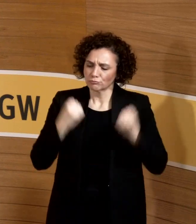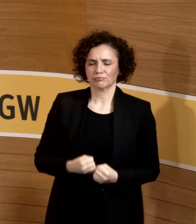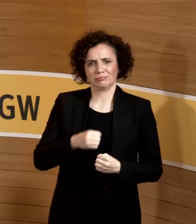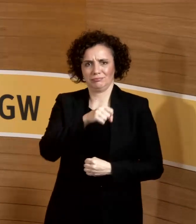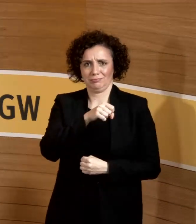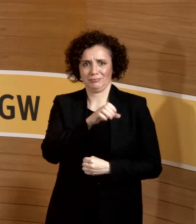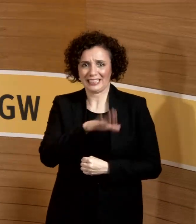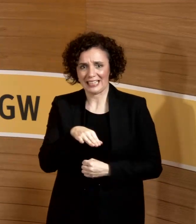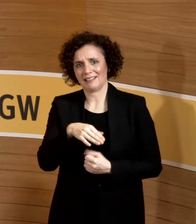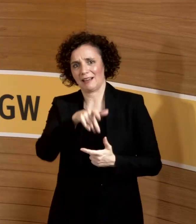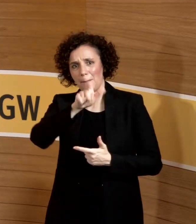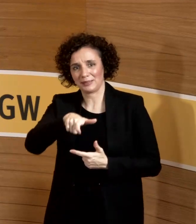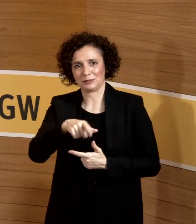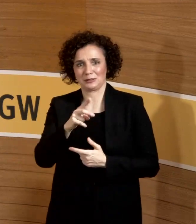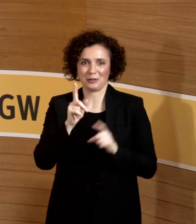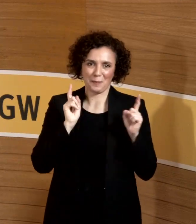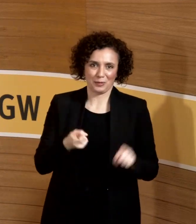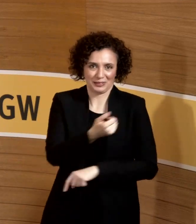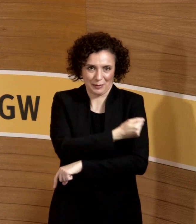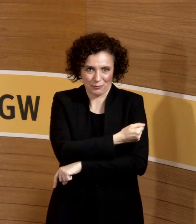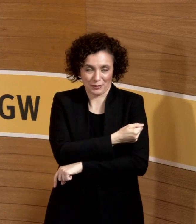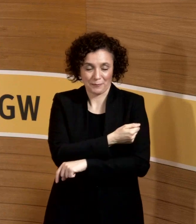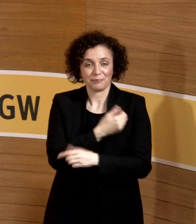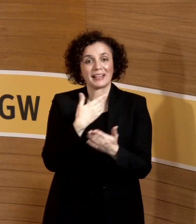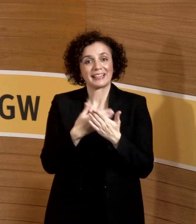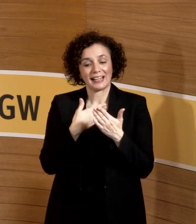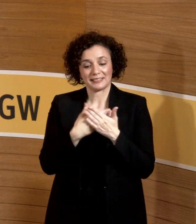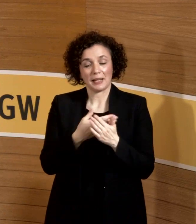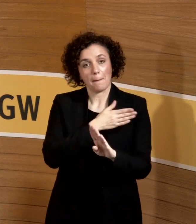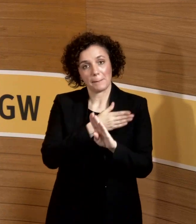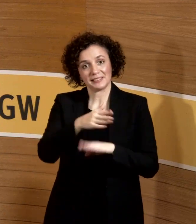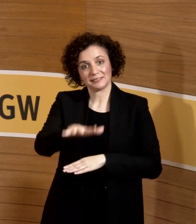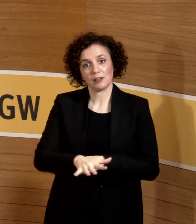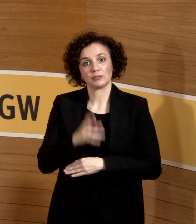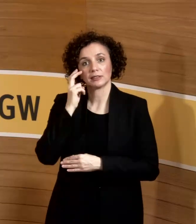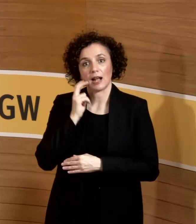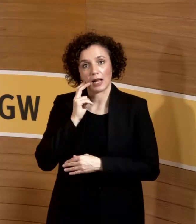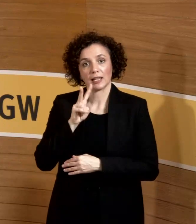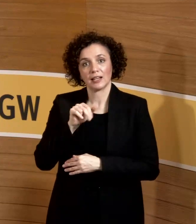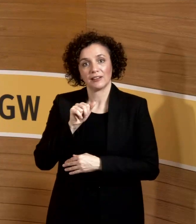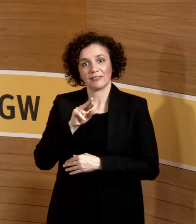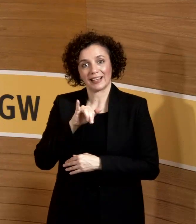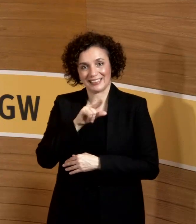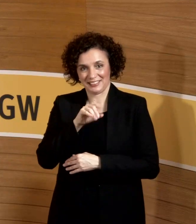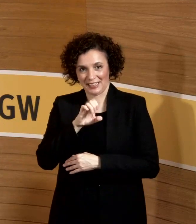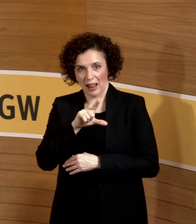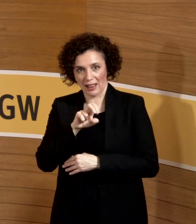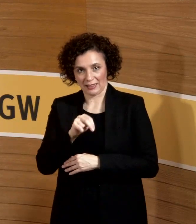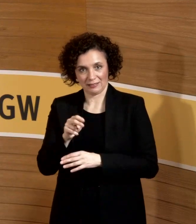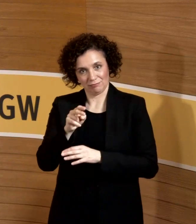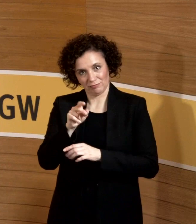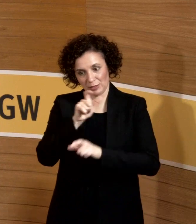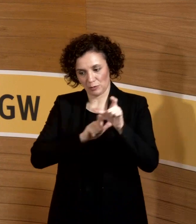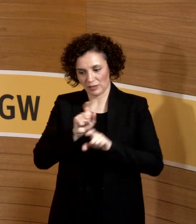so ist es nun und deswegen bis 15, wenn keine Marizellenimmunität ist, geht es halt nicht. Die 6 ist drin wegen Parvobie